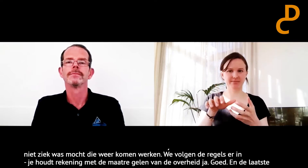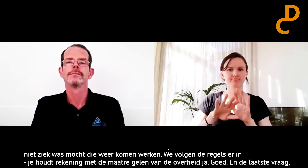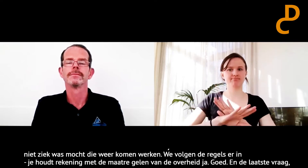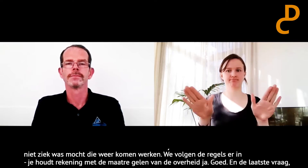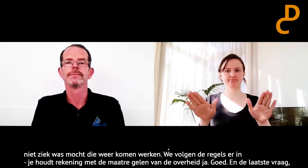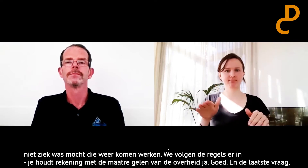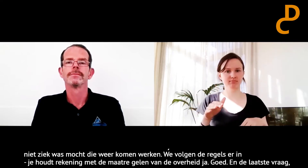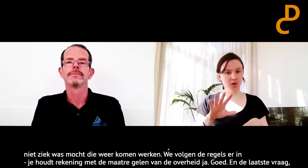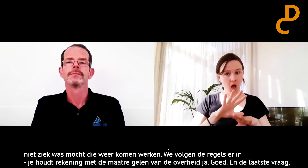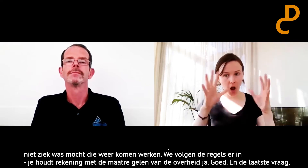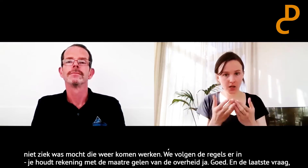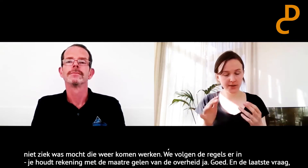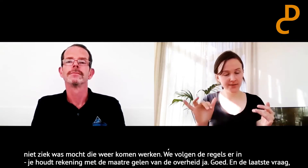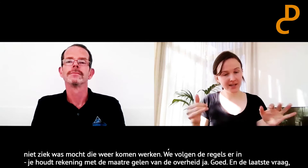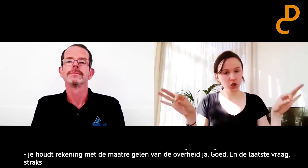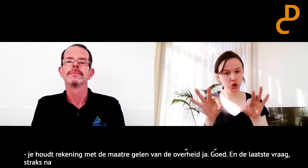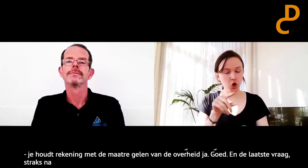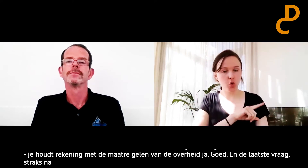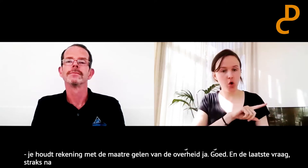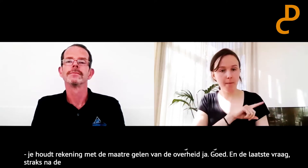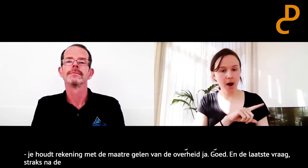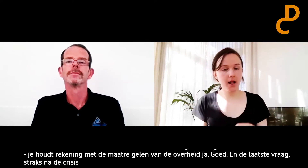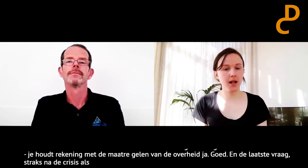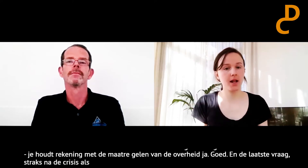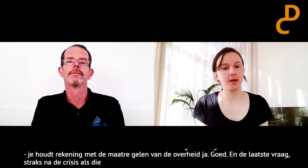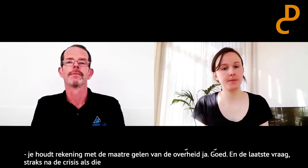Straks na de crisis, als die dus voorbij is, gaat dan alles weer terug naar normaal?